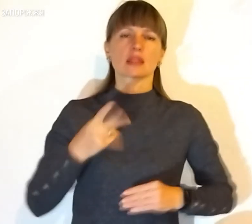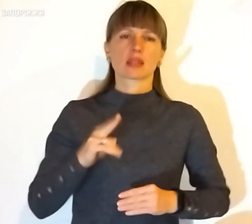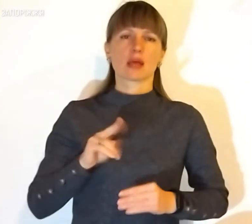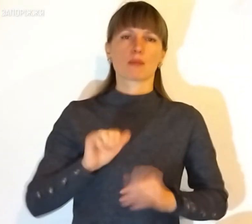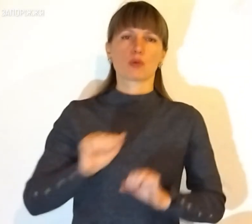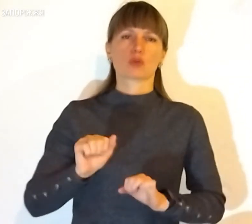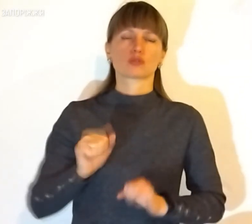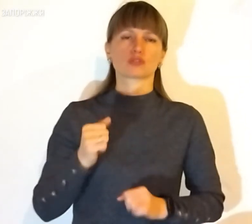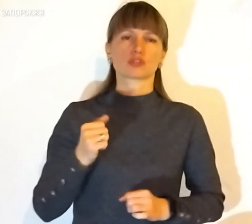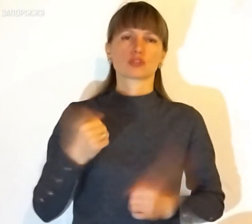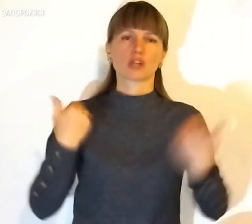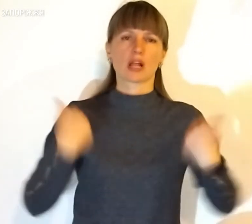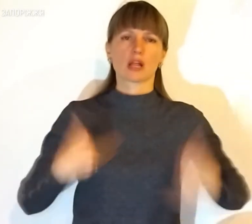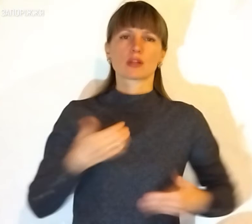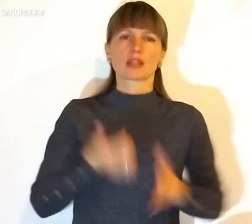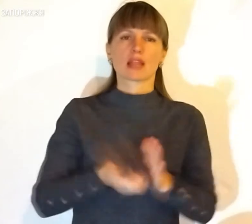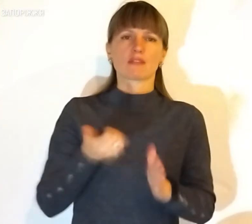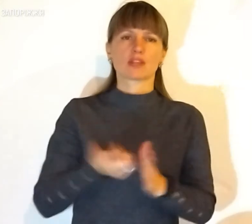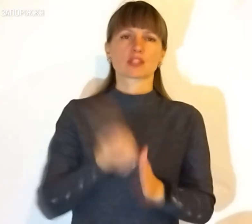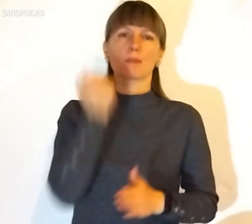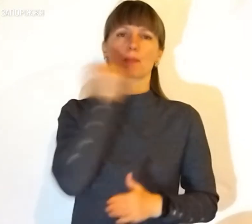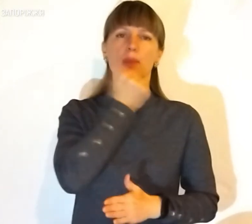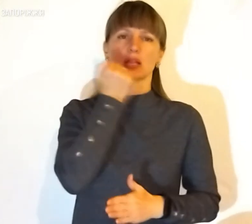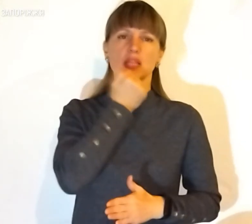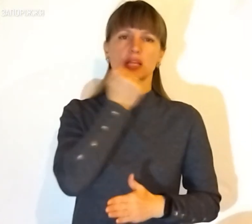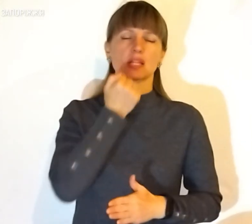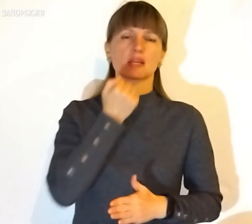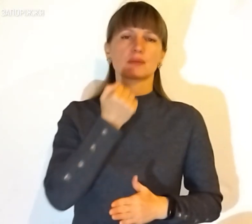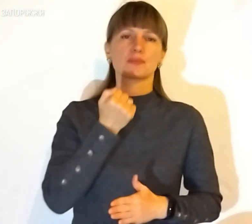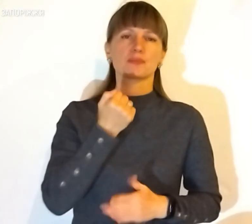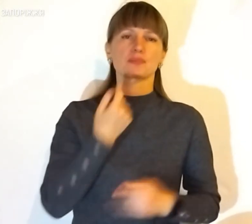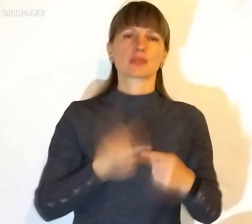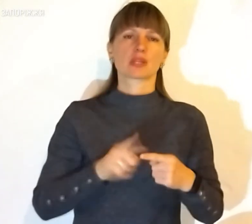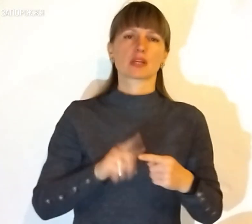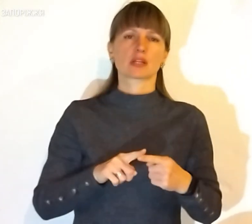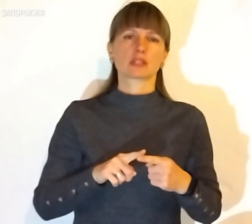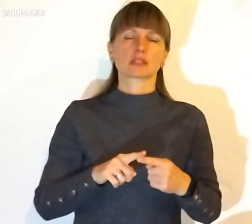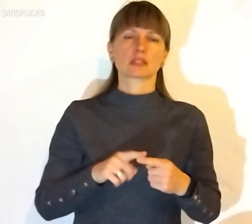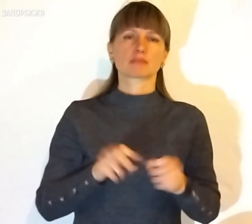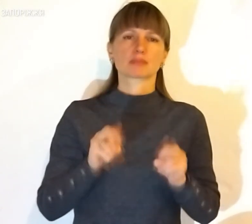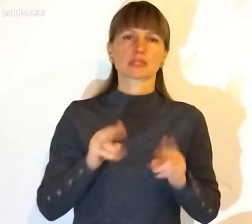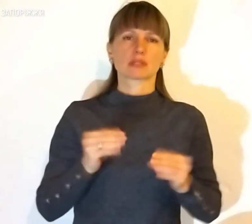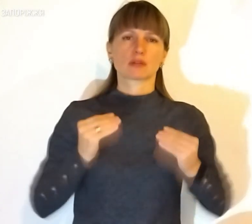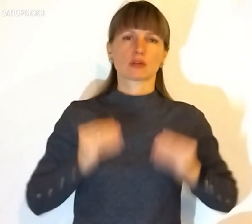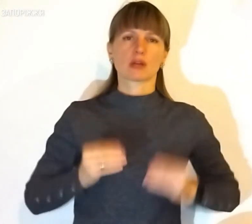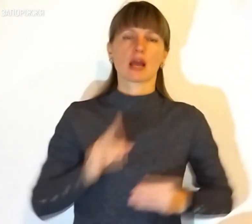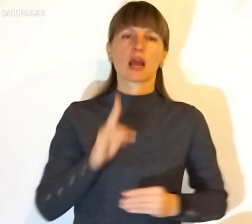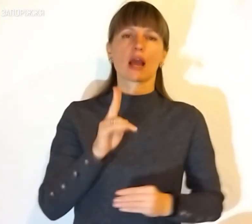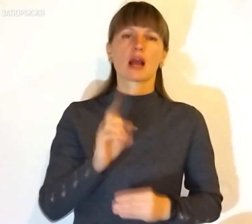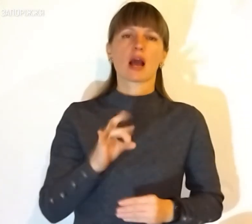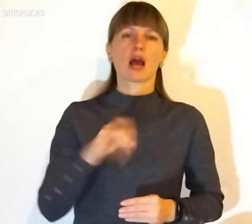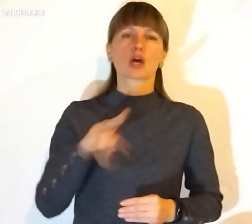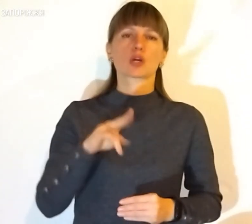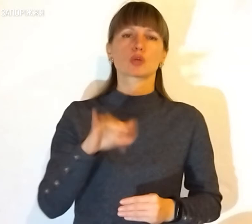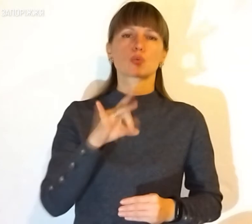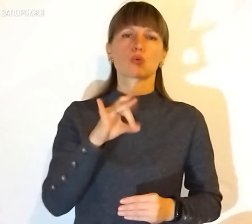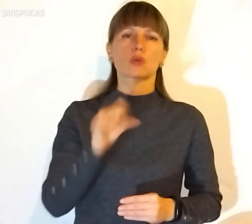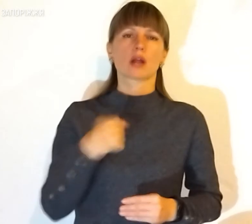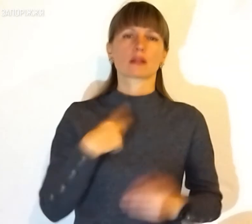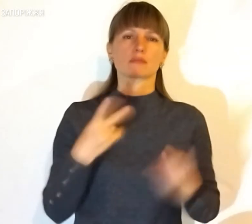нас не вистачає тканини. Це щільний Оксфорд та Кардура. І нам необхідна сталь